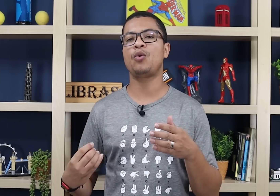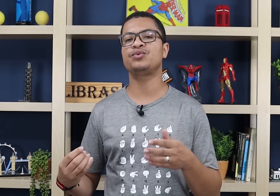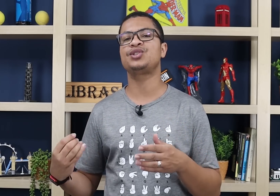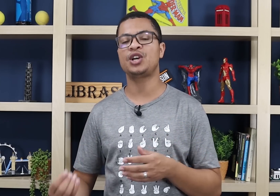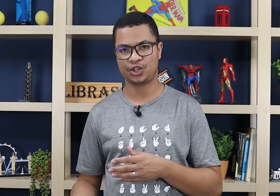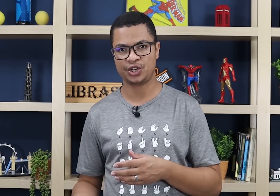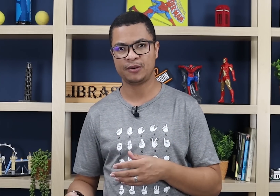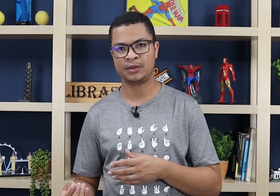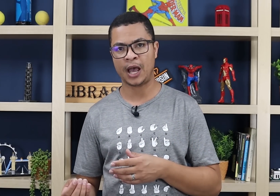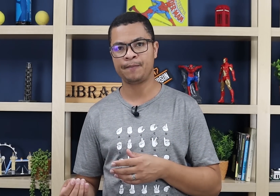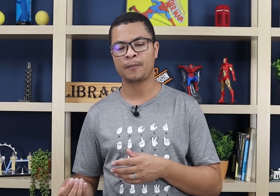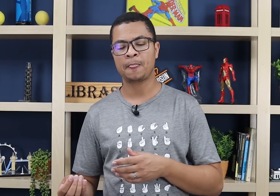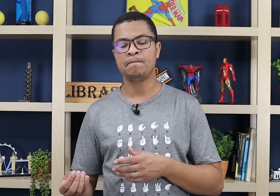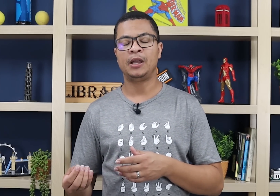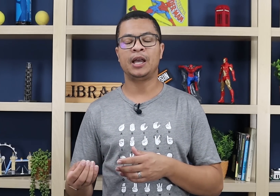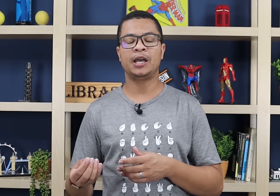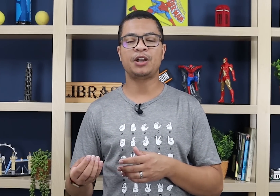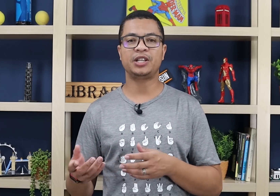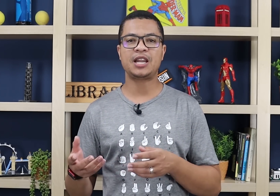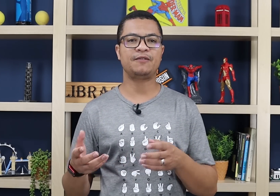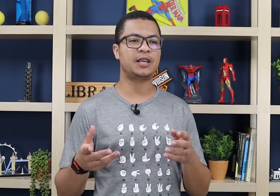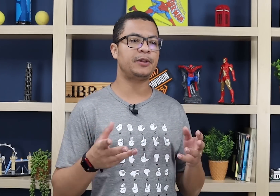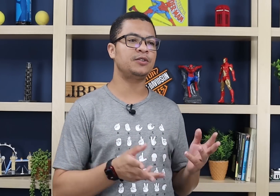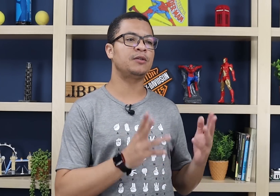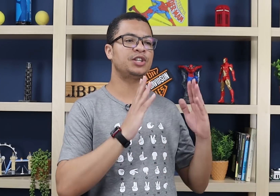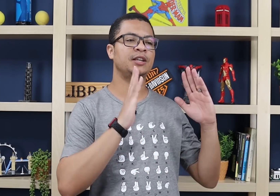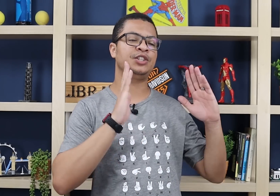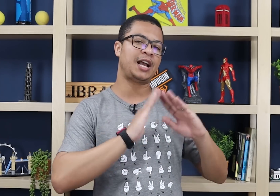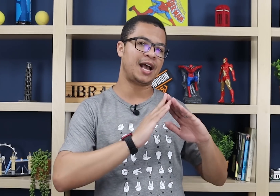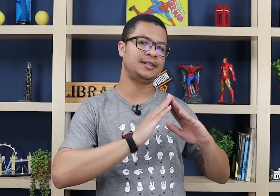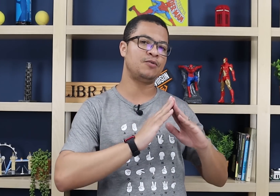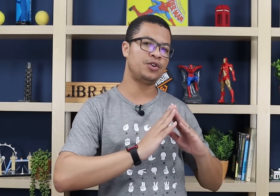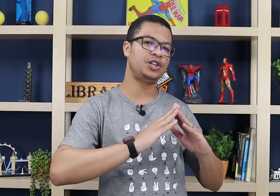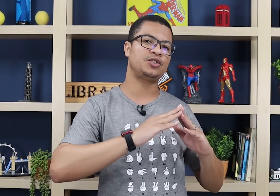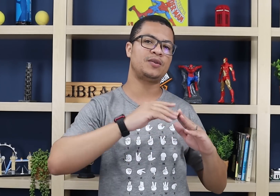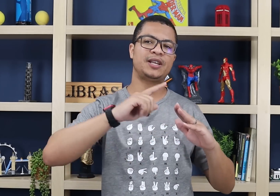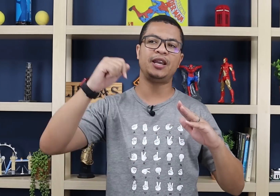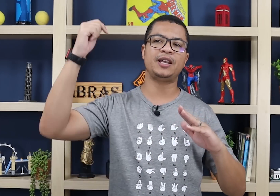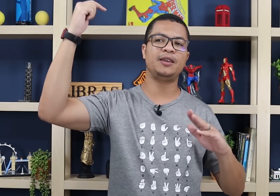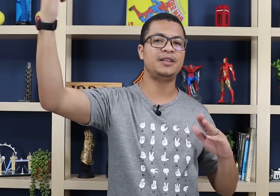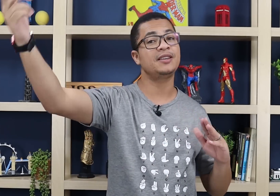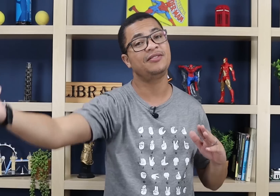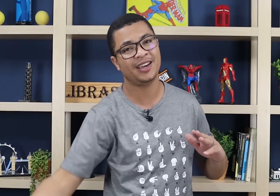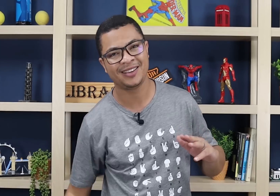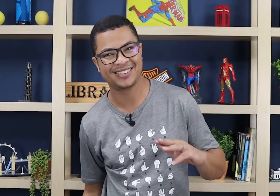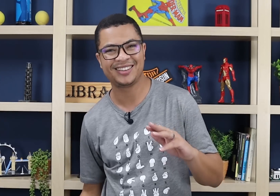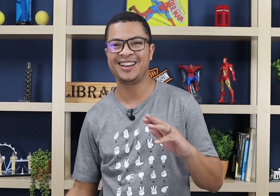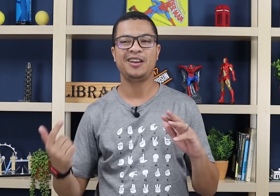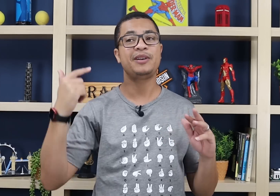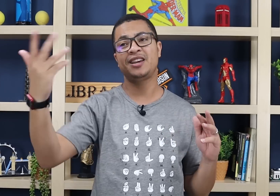constante, tá? Não adianta nada você aprender o sinal de casa hoje e só usar ele daqui mês que vem. Mês